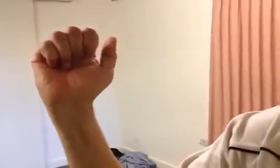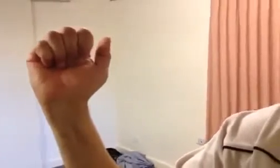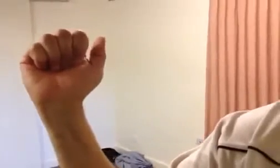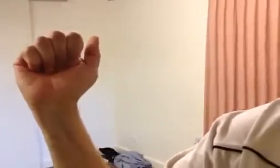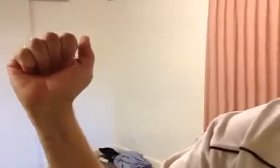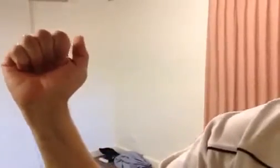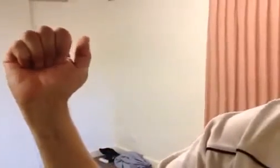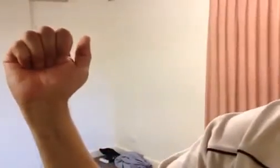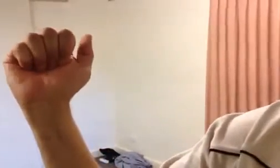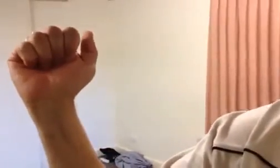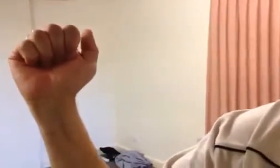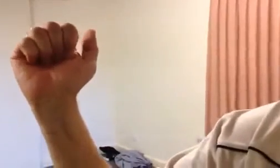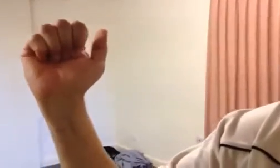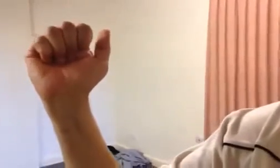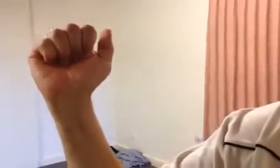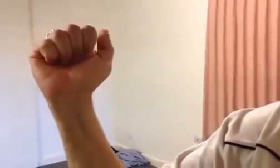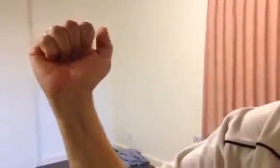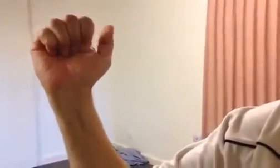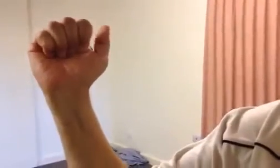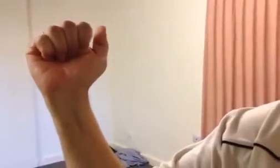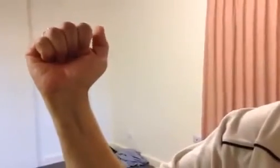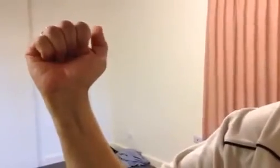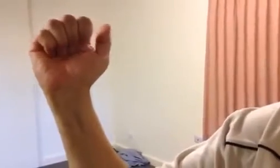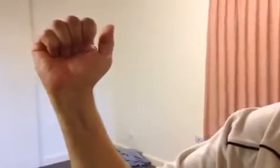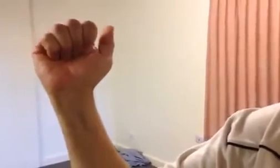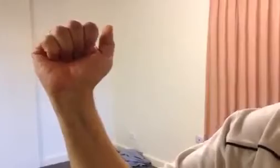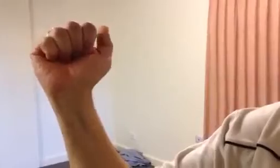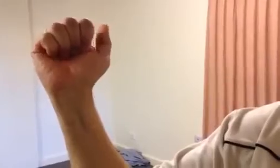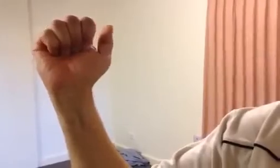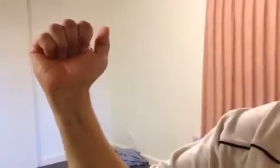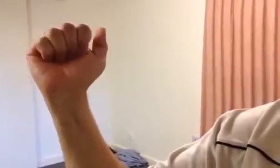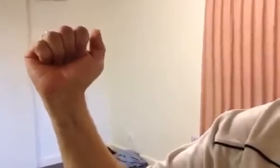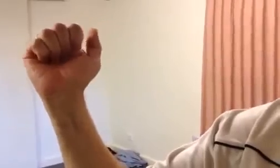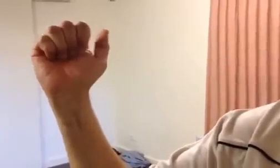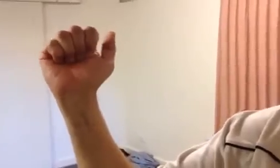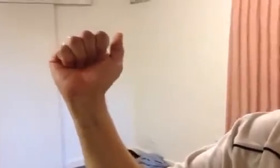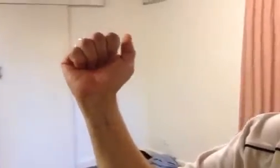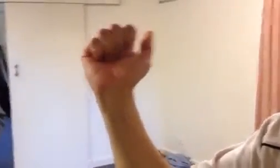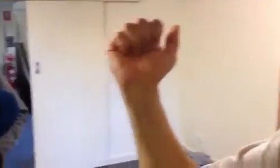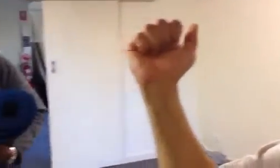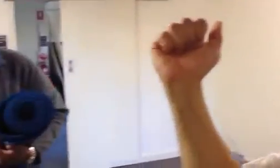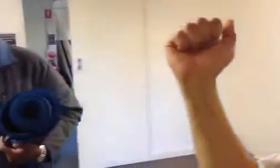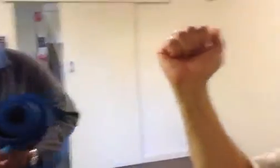दो, तीन, चार, पांच, छे, साथ, आठ, नो, दस,